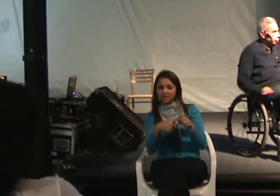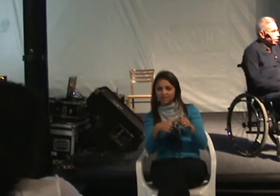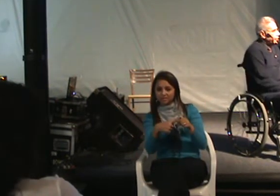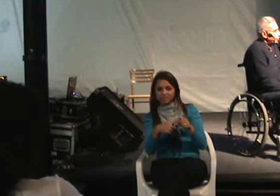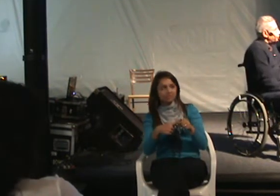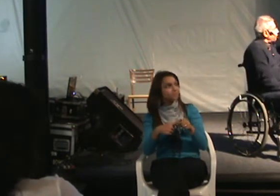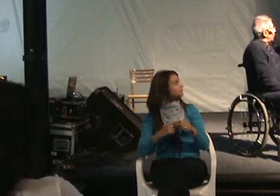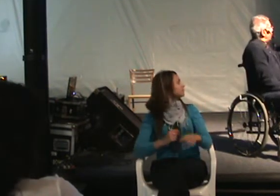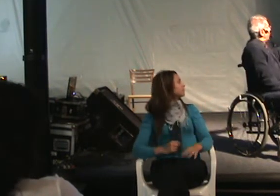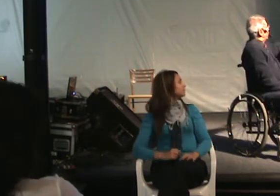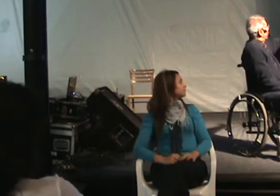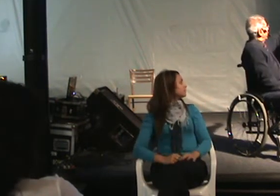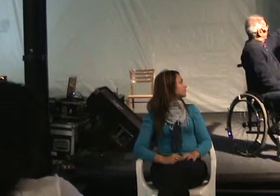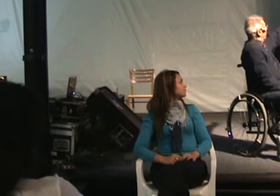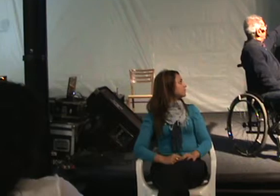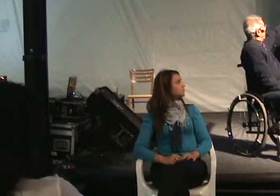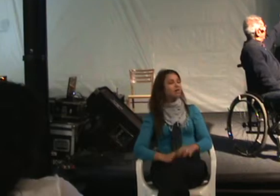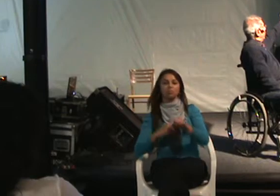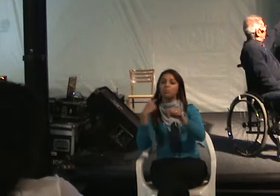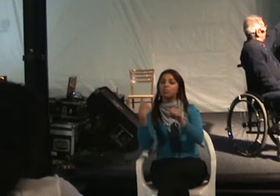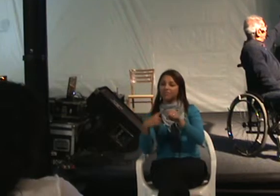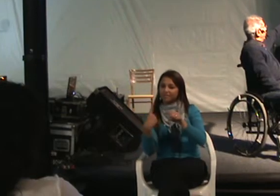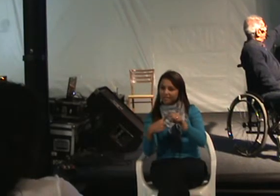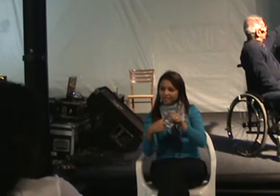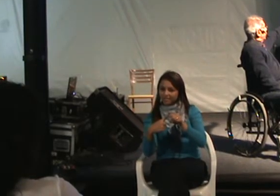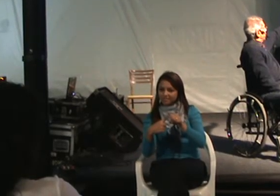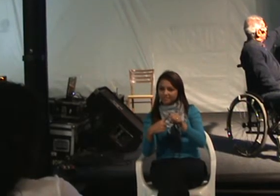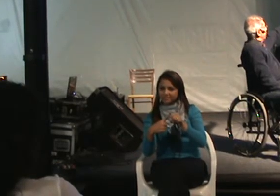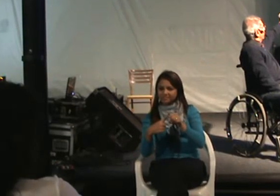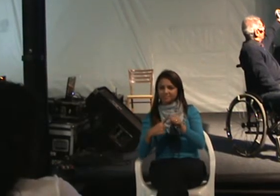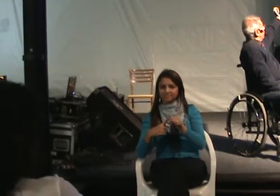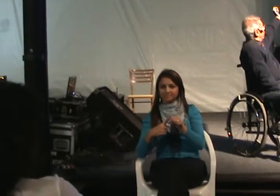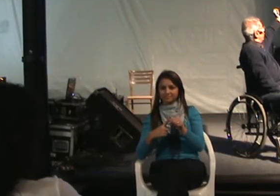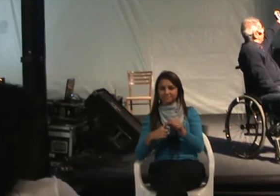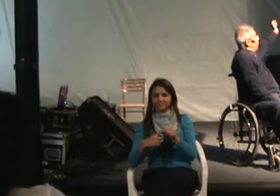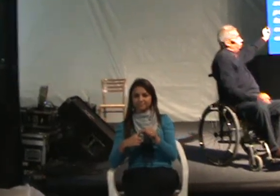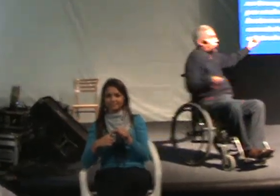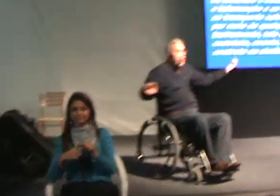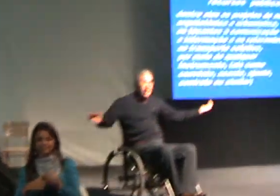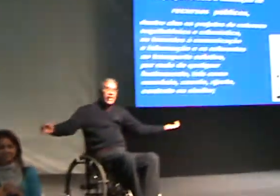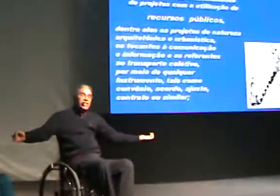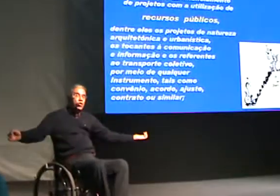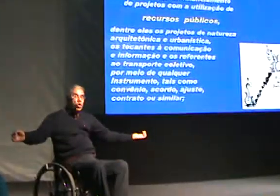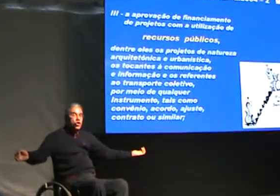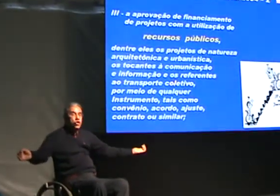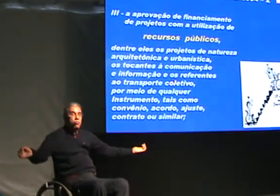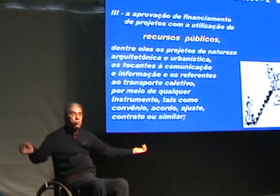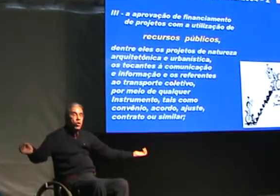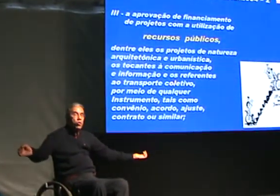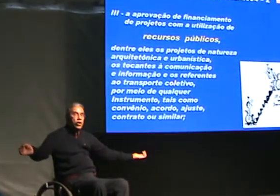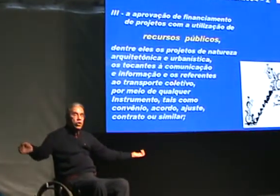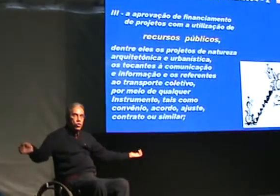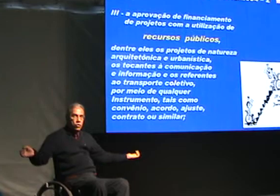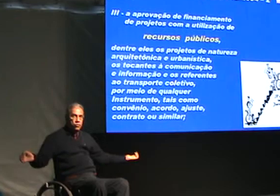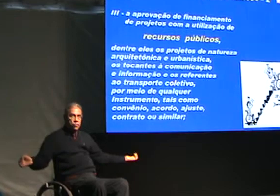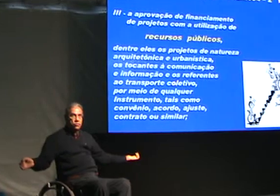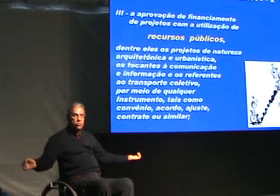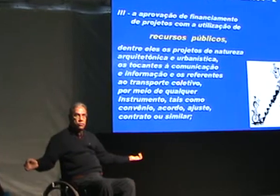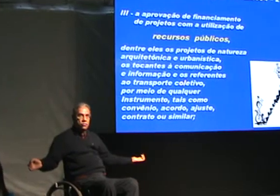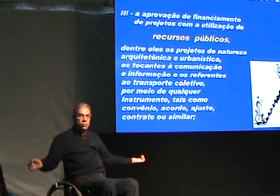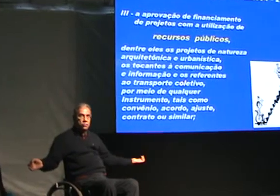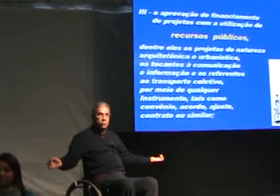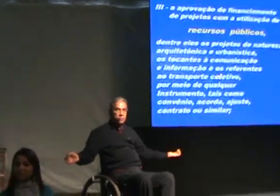Pode mudar. Por quê? Olha só. Porque é recurso público.